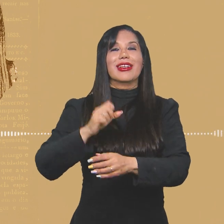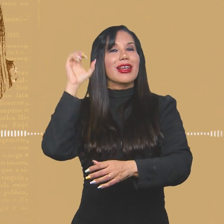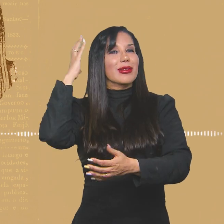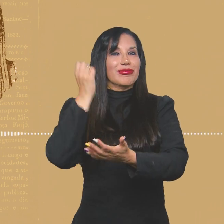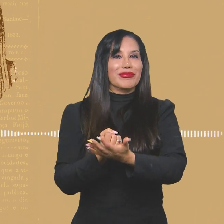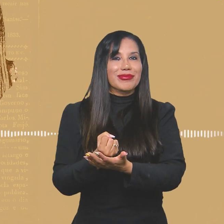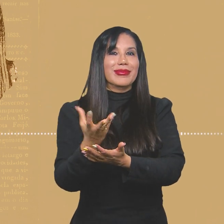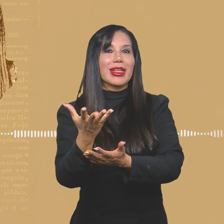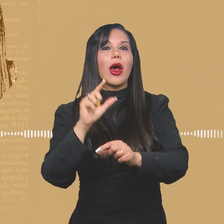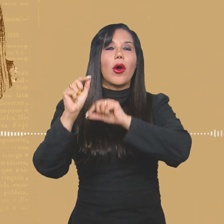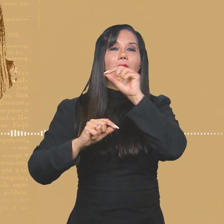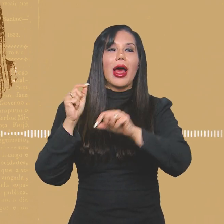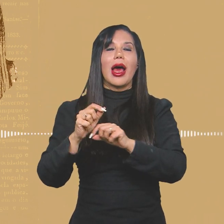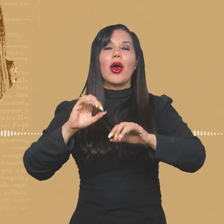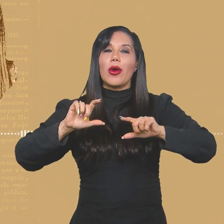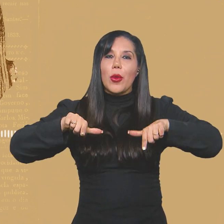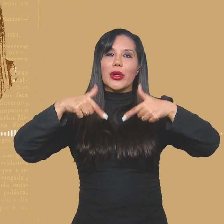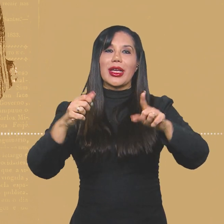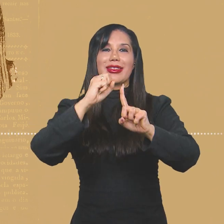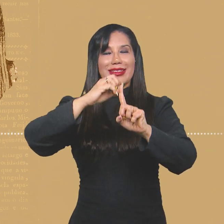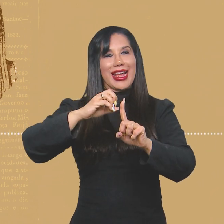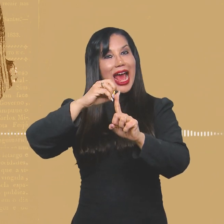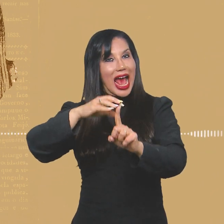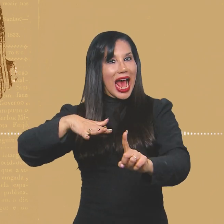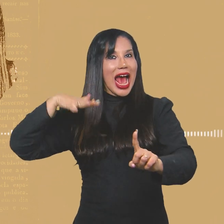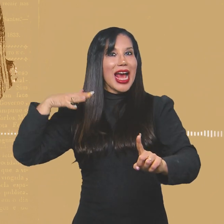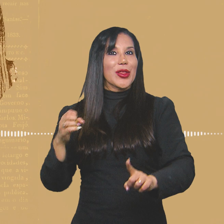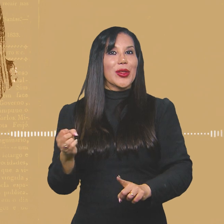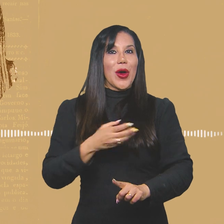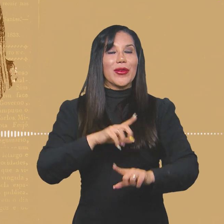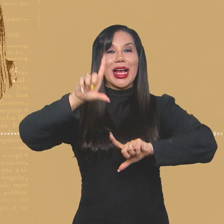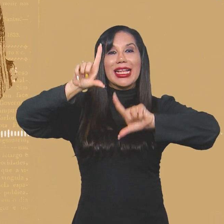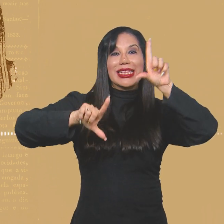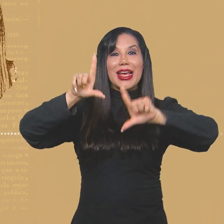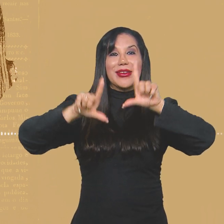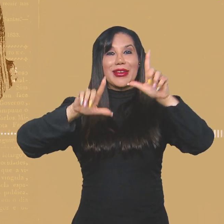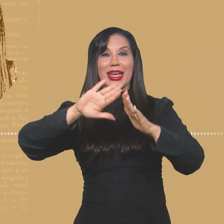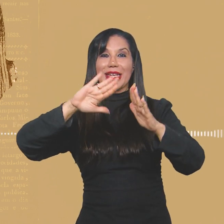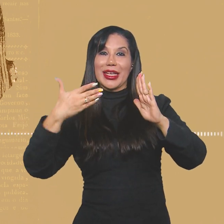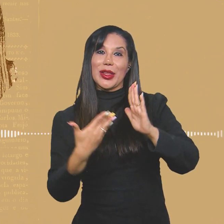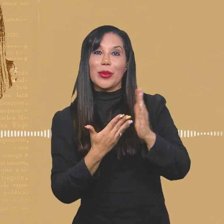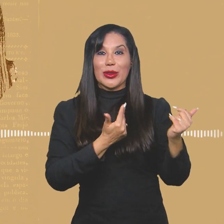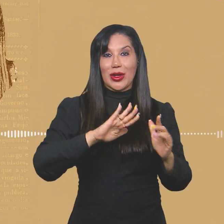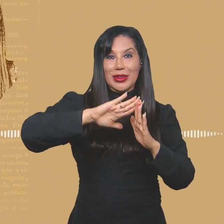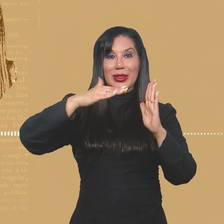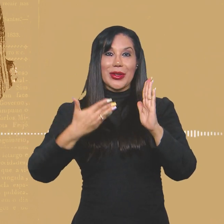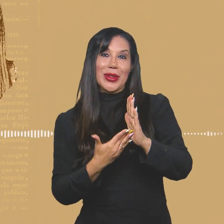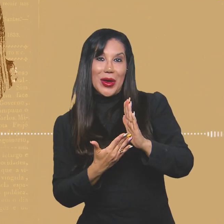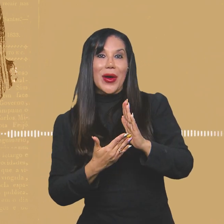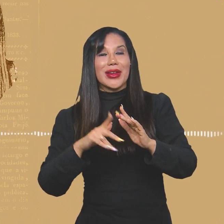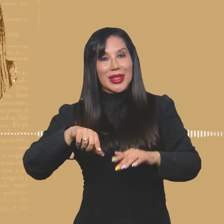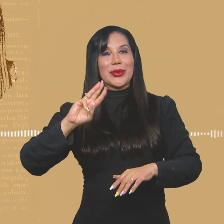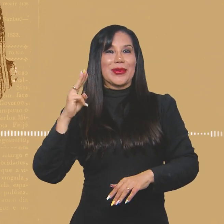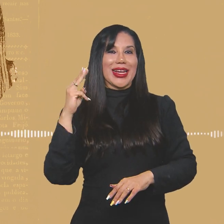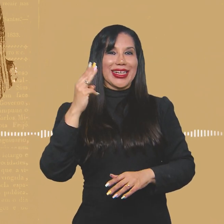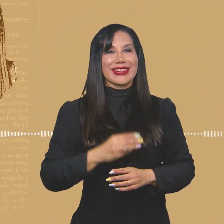Imprensa Negra no Brasil, apresentamos uma iniciativa ancestral e inovadora ao mesmo tempo, a TV Quilombo, feita por jovens do